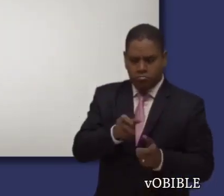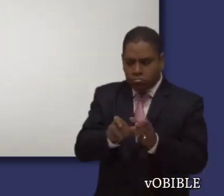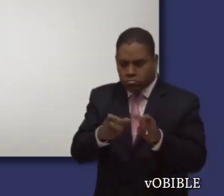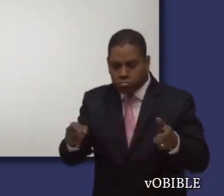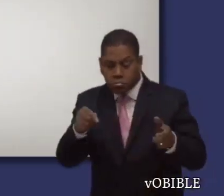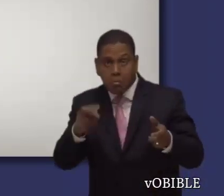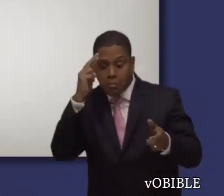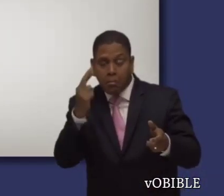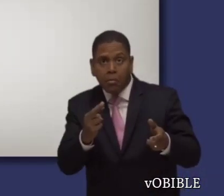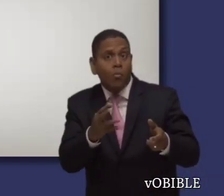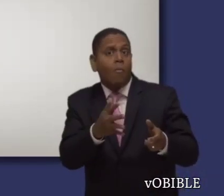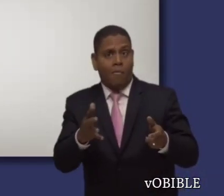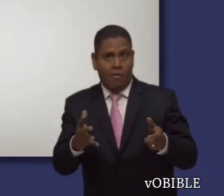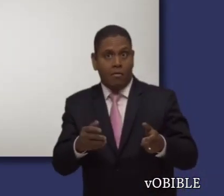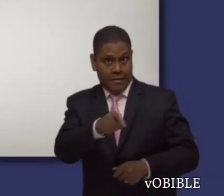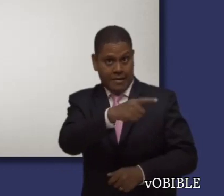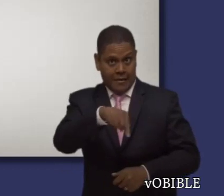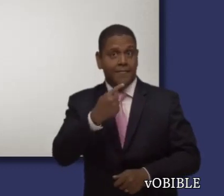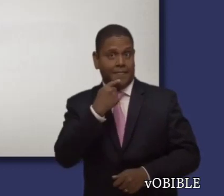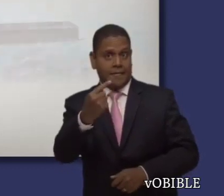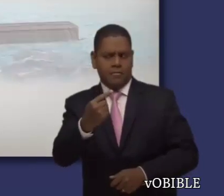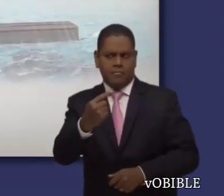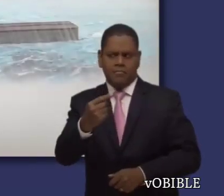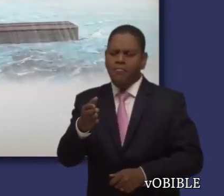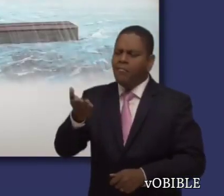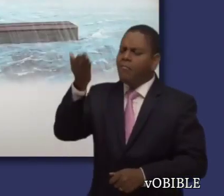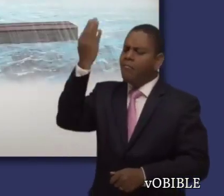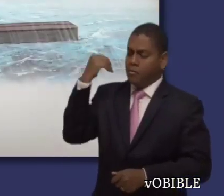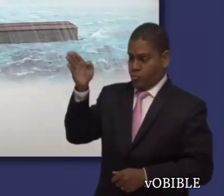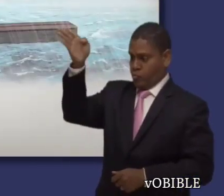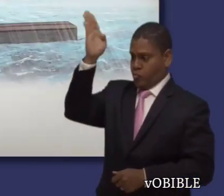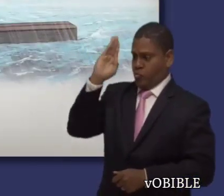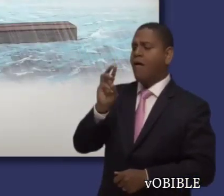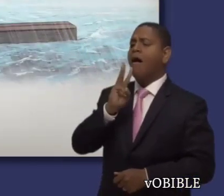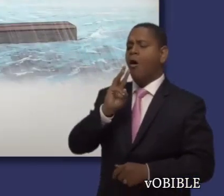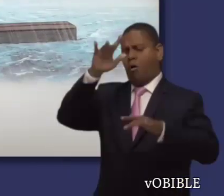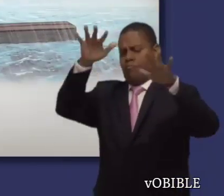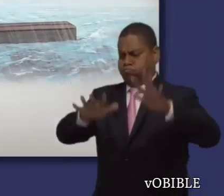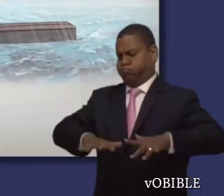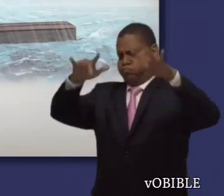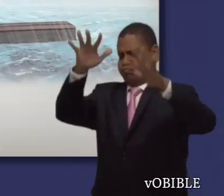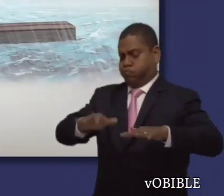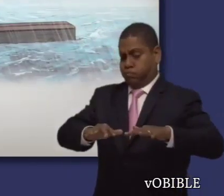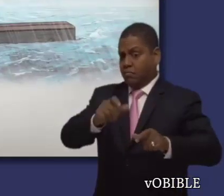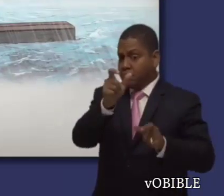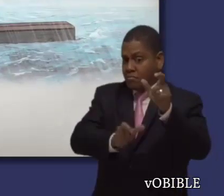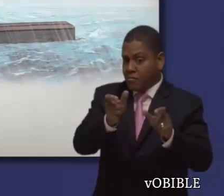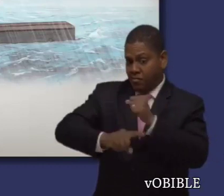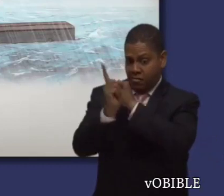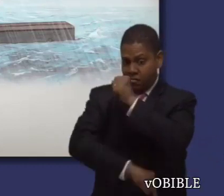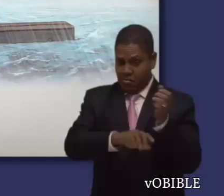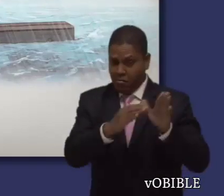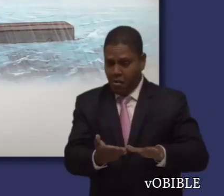tiempo habría burlones que a propósito pasarían por alto que Jehová ya había destruido a un mundo malvado en los días de Noé.